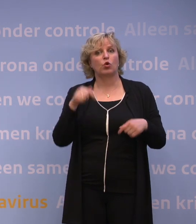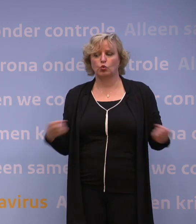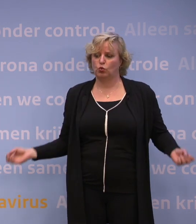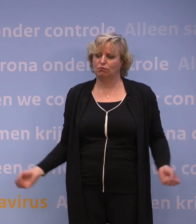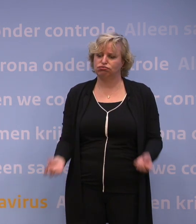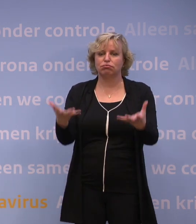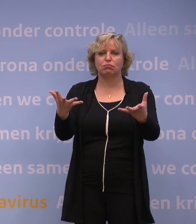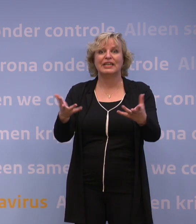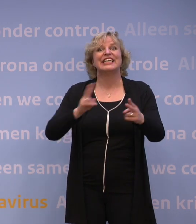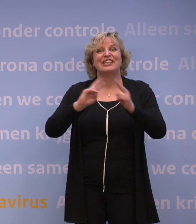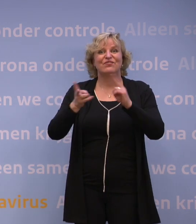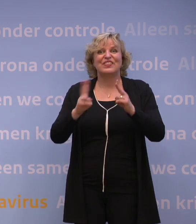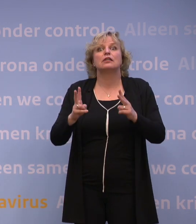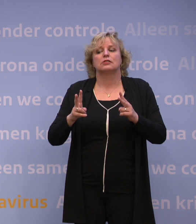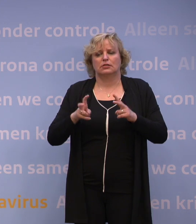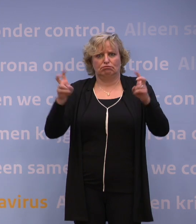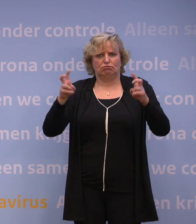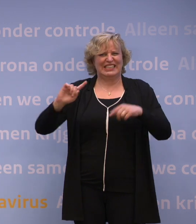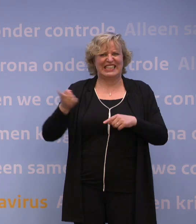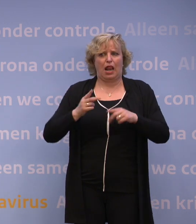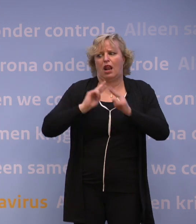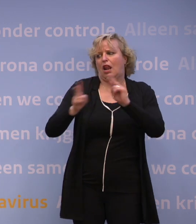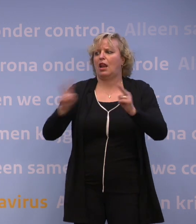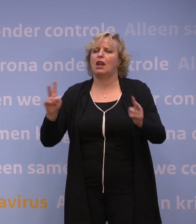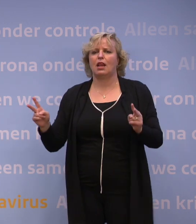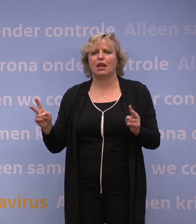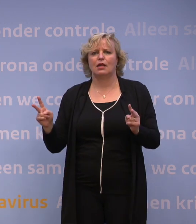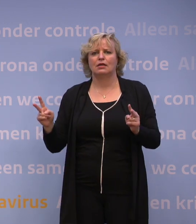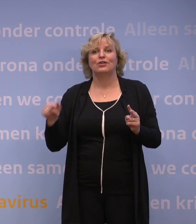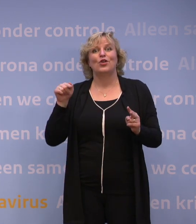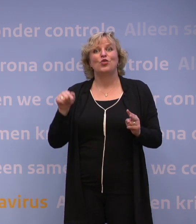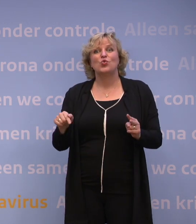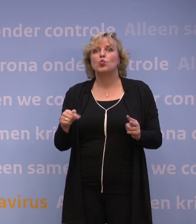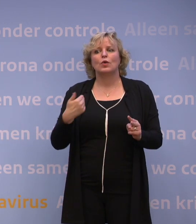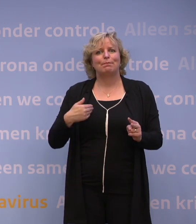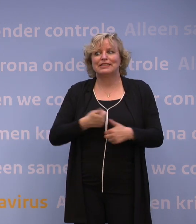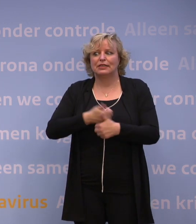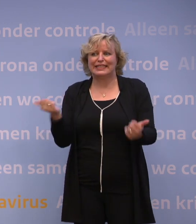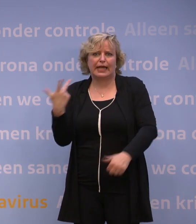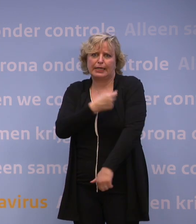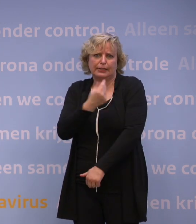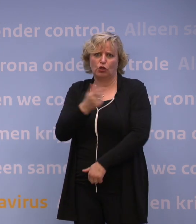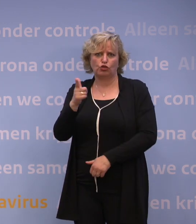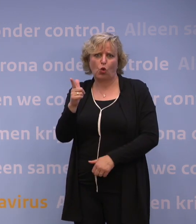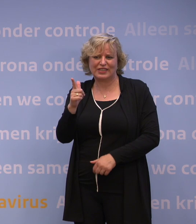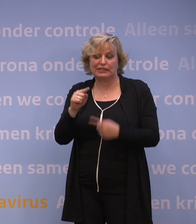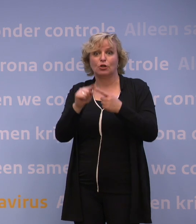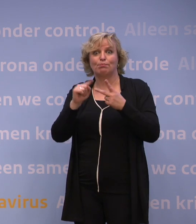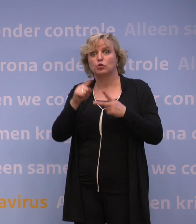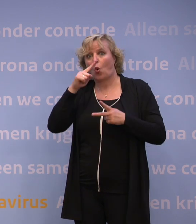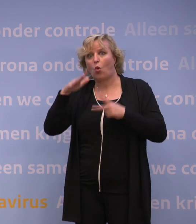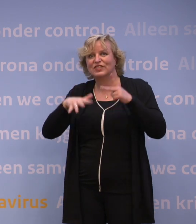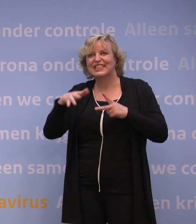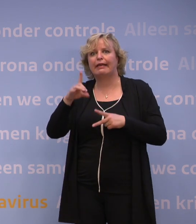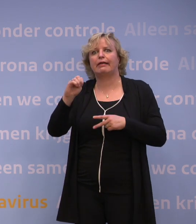dat virus heel snel zich weer gaat verspreiden. En dat is nu met nog veel mensen die gevaccineerd moeten worden. Onzekerheid over die Delta variant is dat echt een